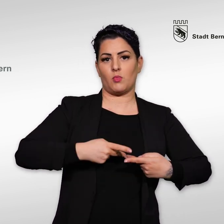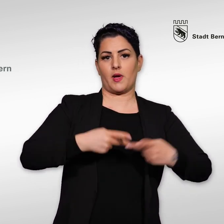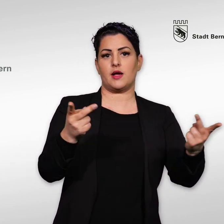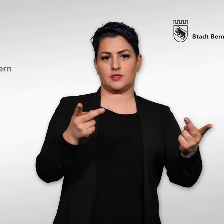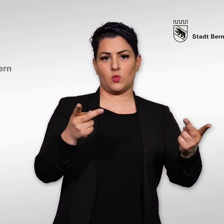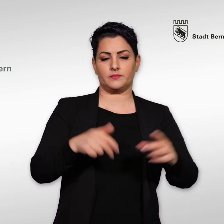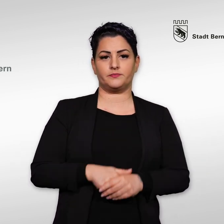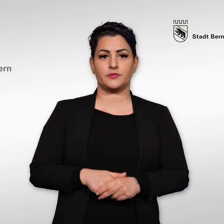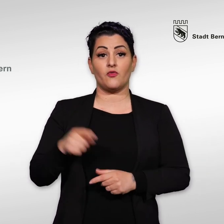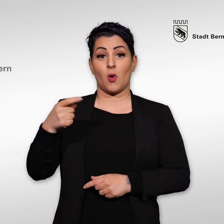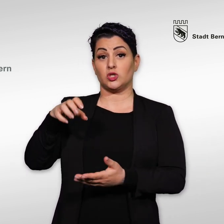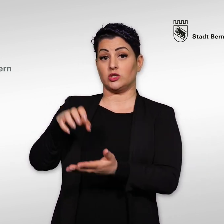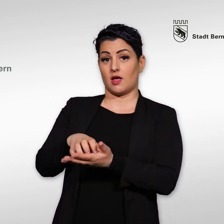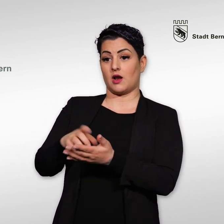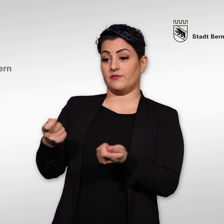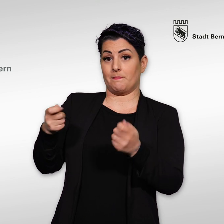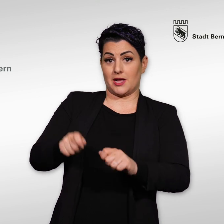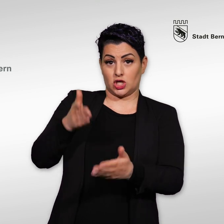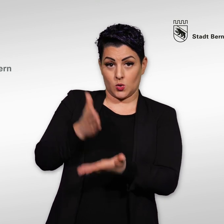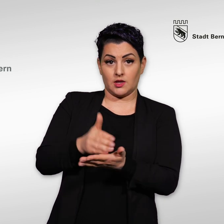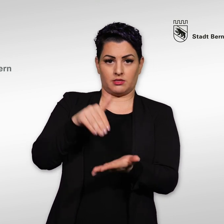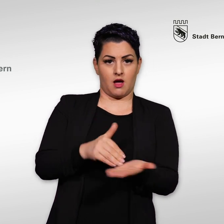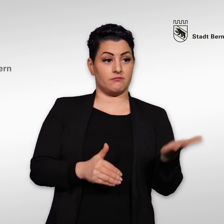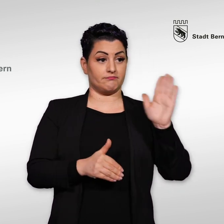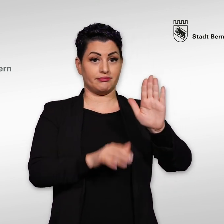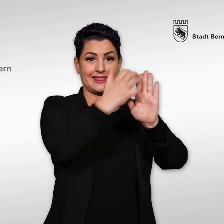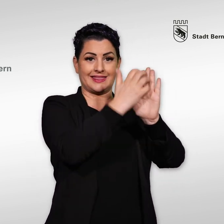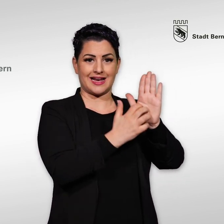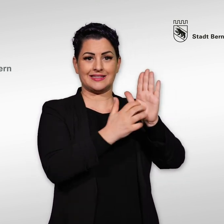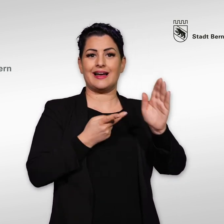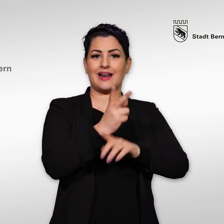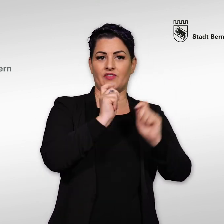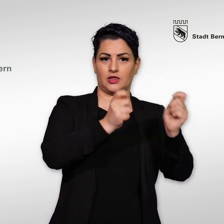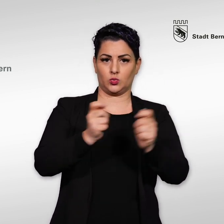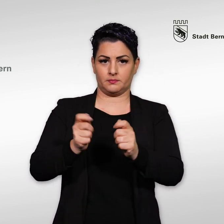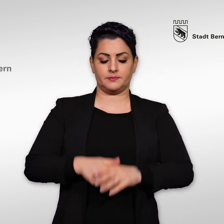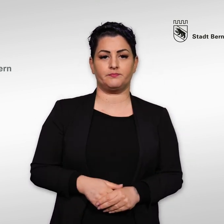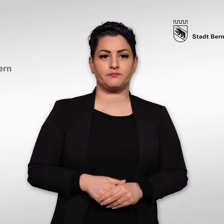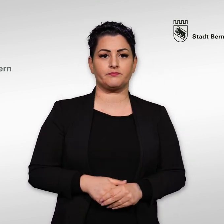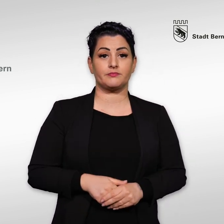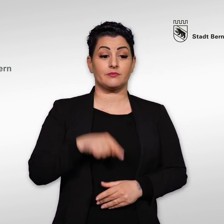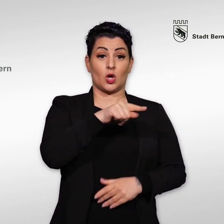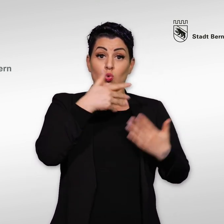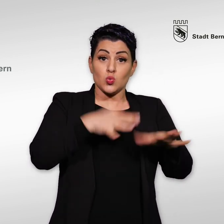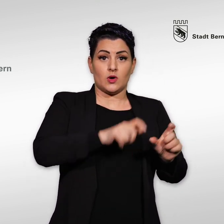Es dürfen ausschliesslich Personen unterschreiben, die in der Stadt Bern in städtischen Angelegenheiten stimmberechtigt sind.